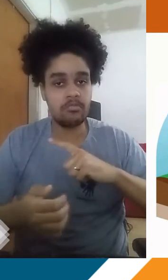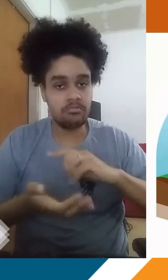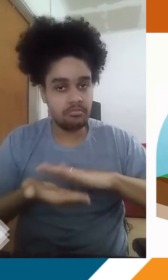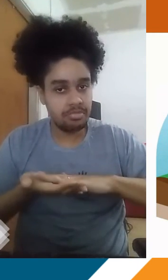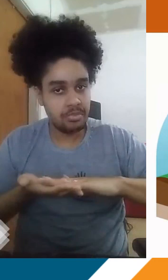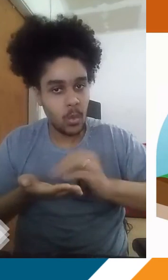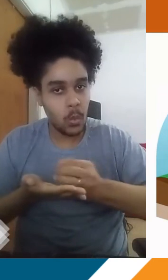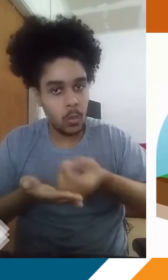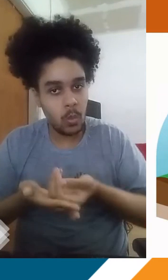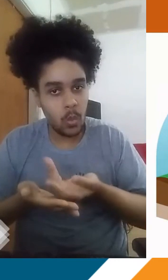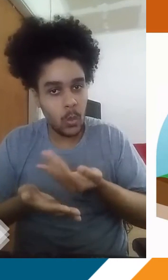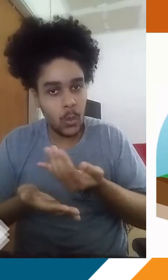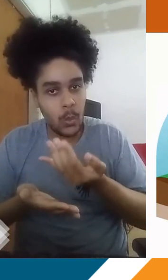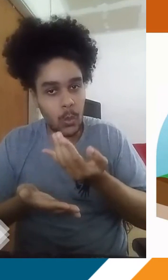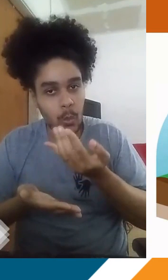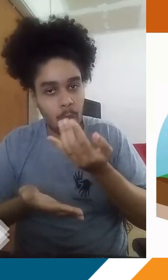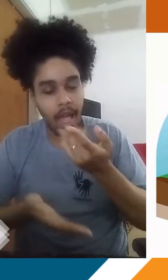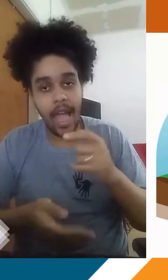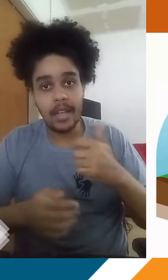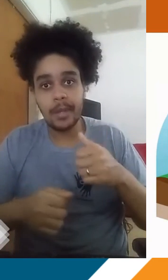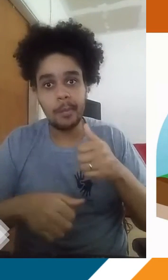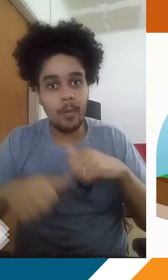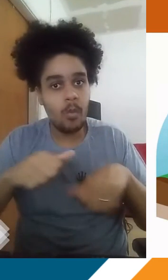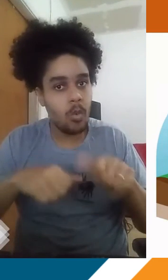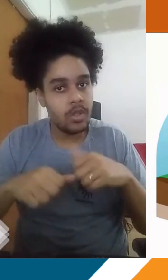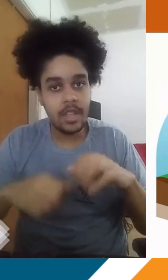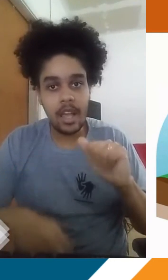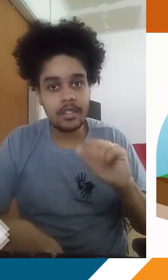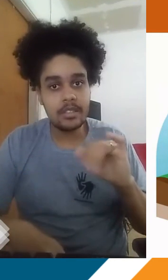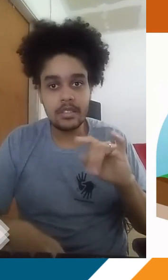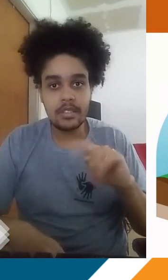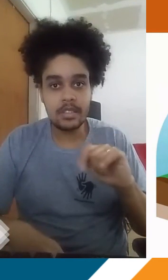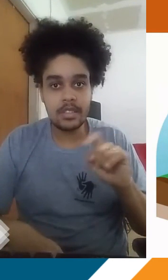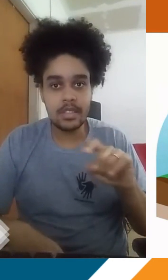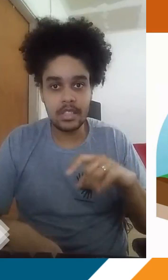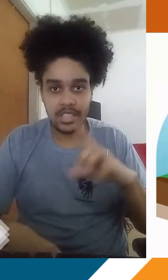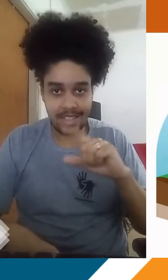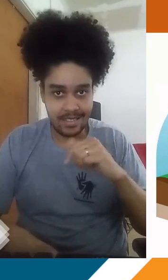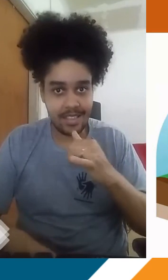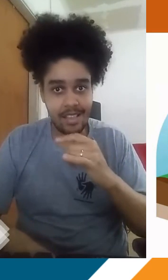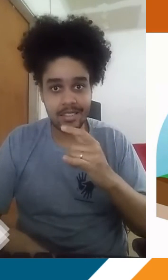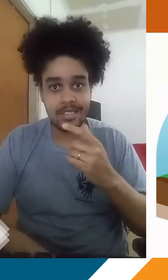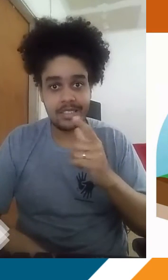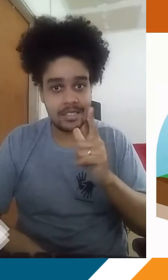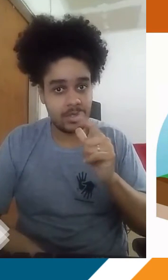pode alterar os padrões aí de acidez dessa água. Ou seja, se a gente tiver uma concentração acima da